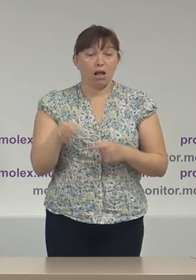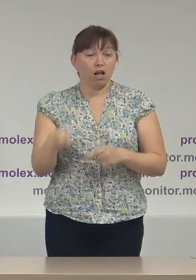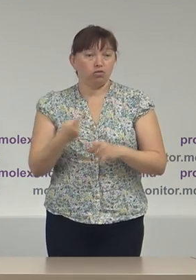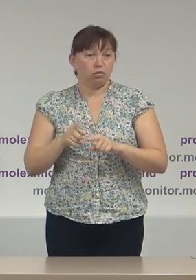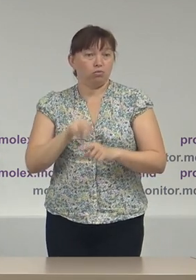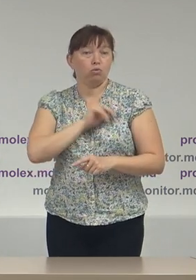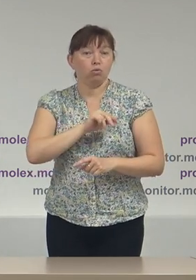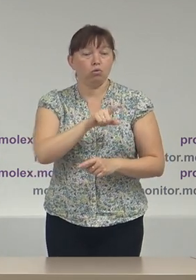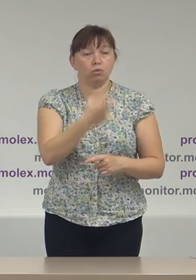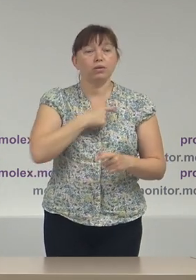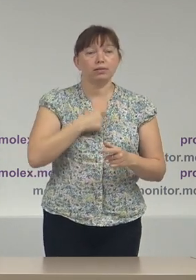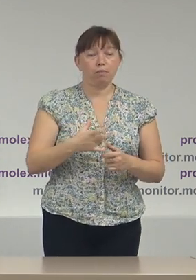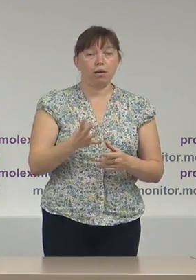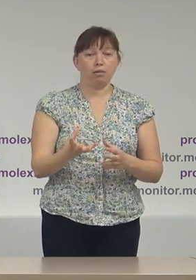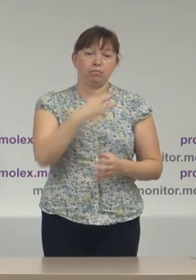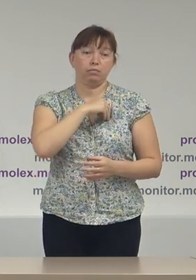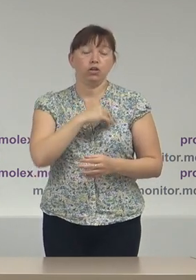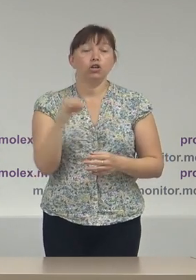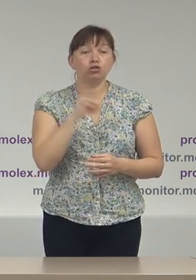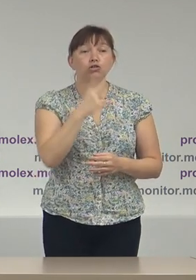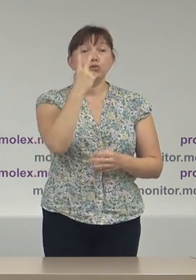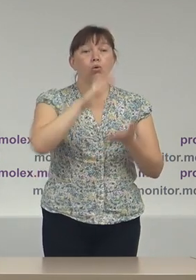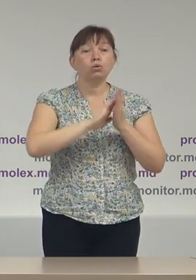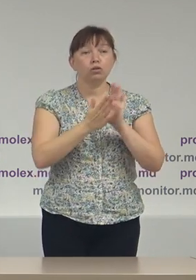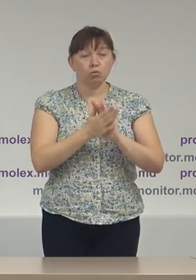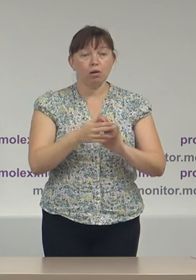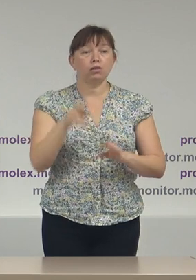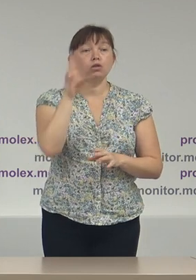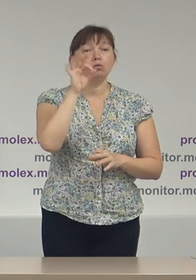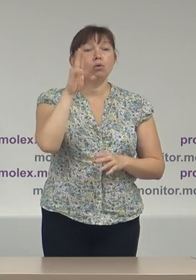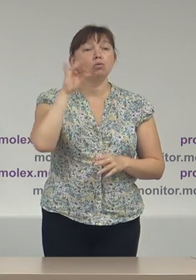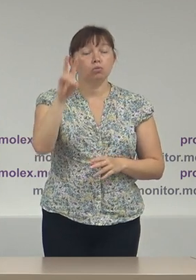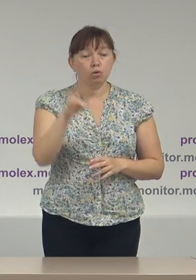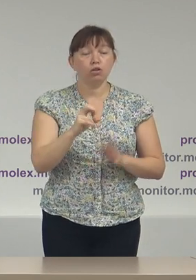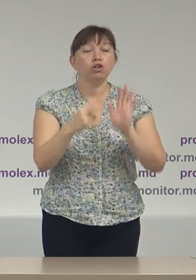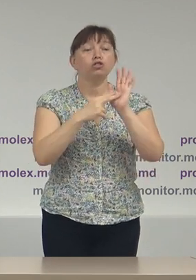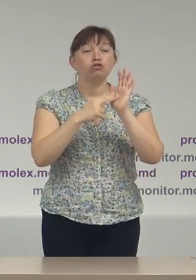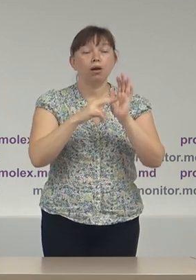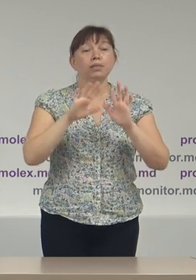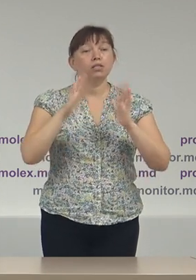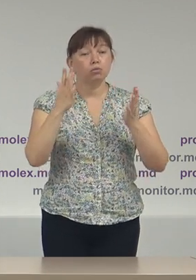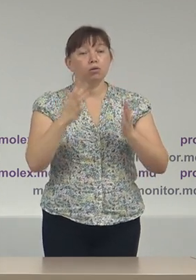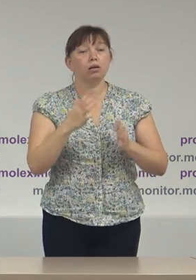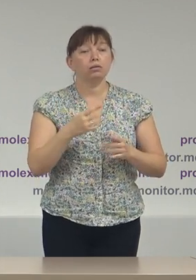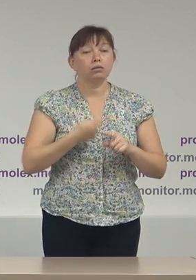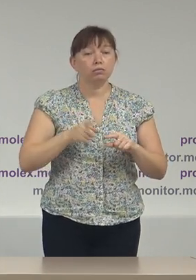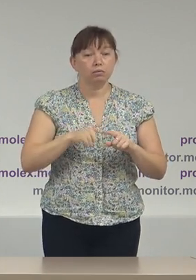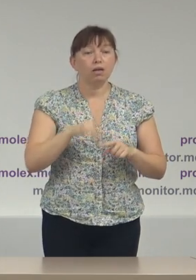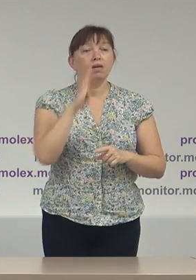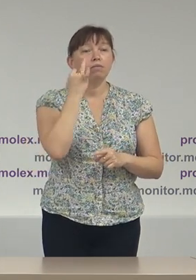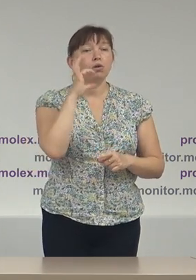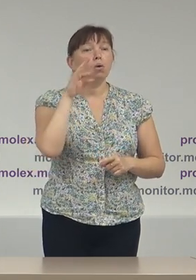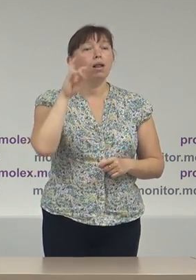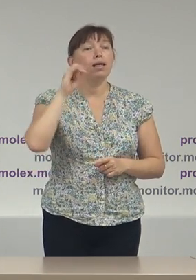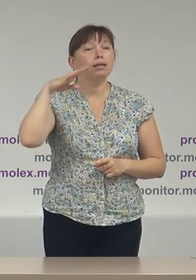lucru și în cel puțin două situații este vizat domnul Dodon și în cel puțin șapte situații este vizată doamna Violeta